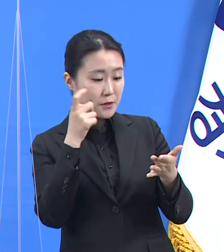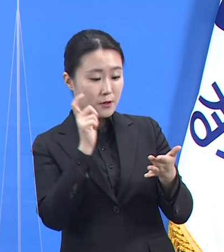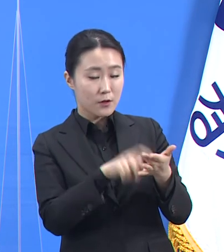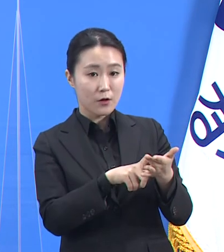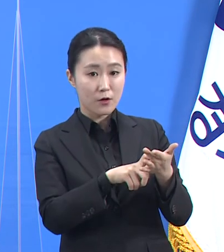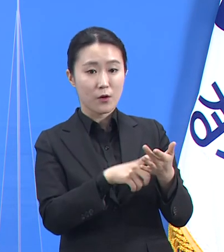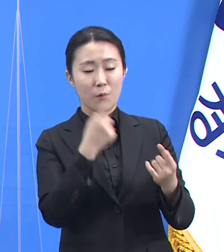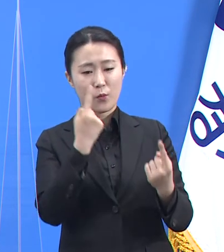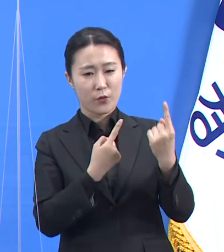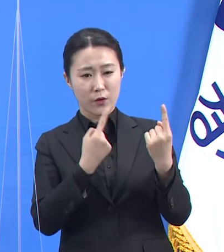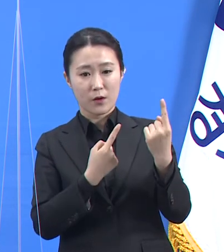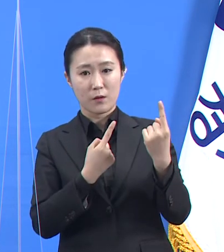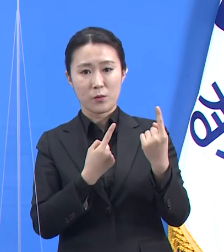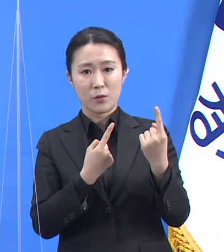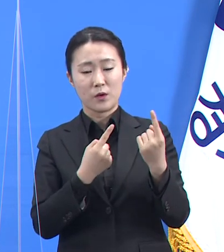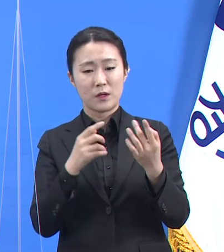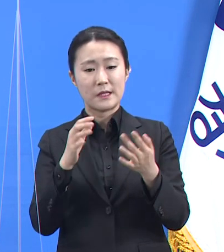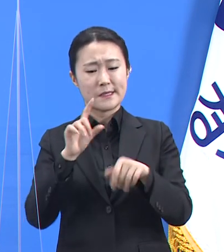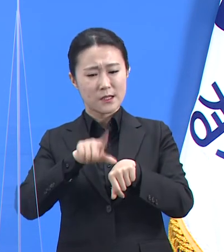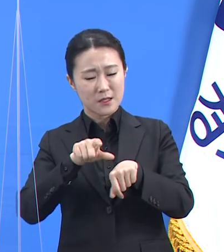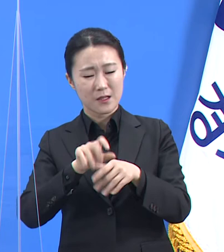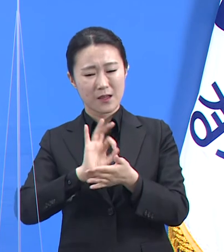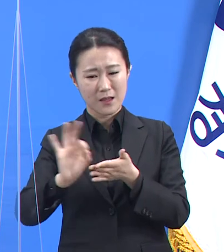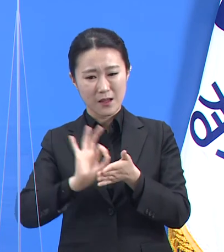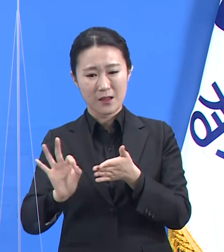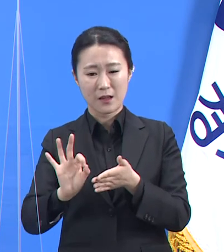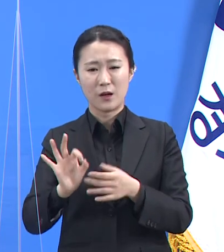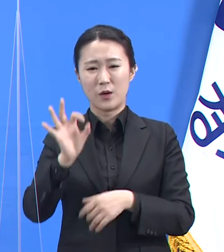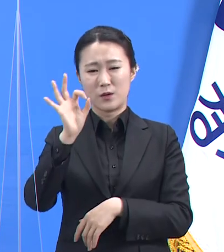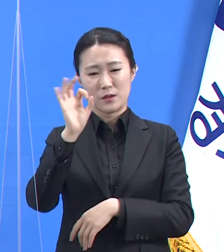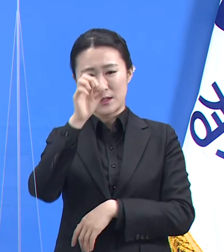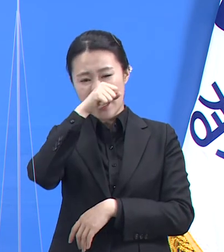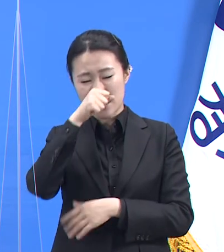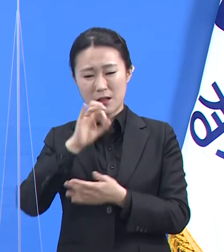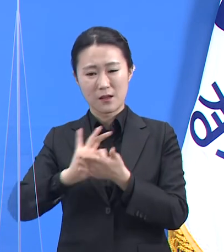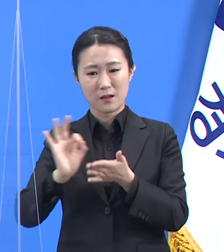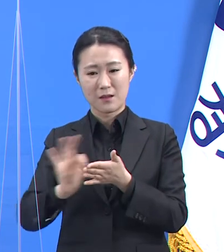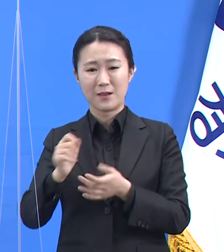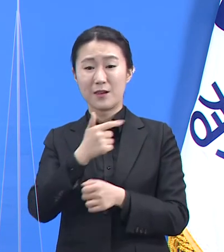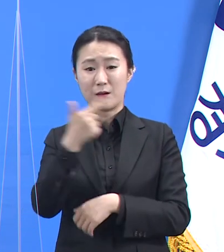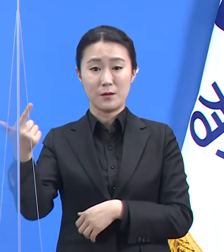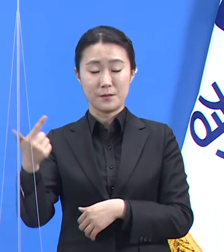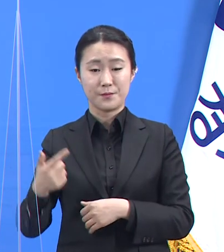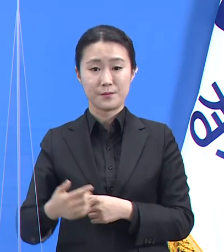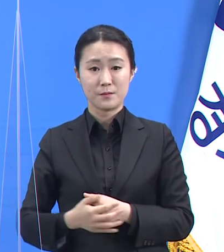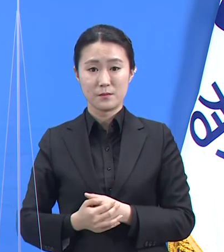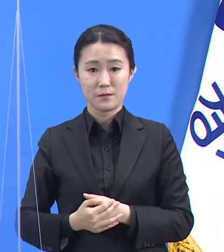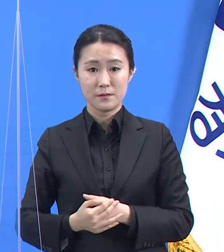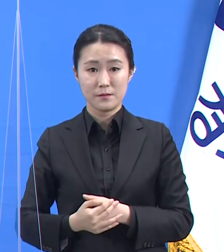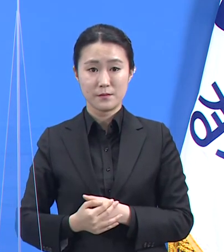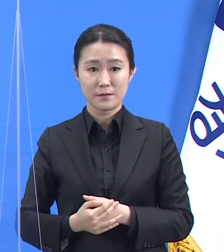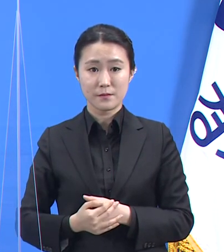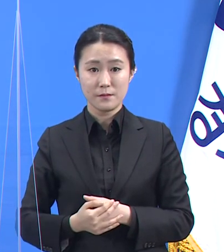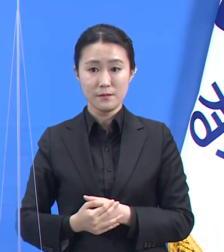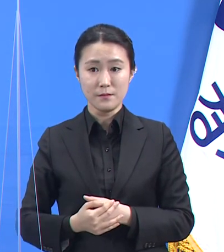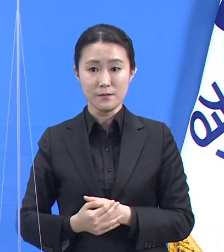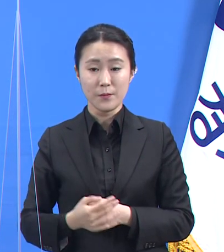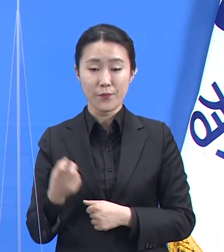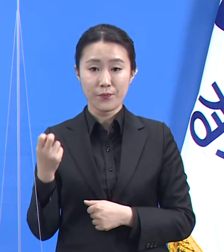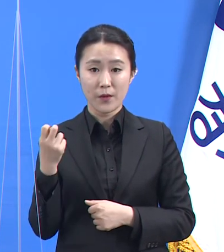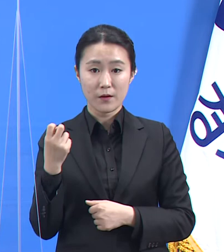낮은 일이라 할 수 있습니다. 더불어 제일 중요한 방역 대응 단위인 기초지자체의 역량을